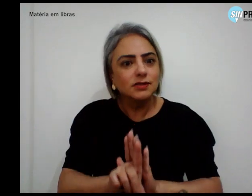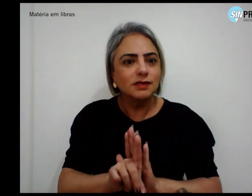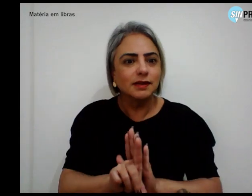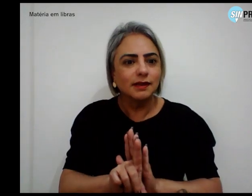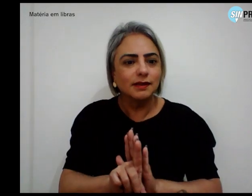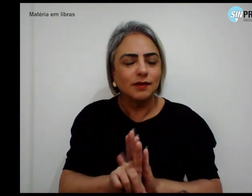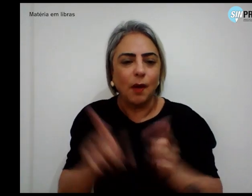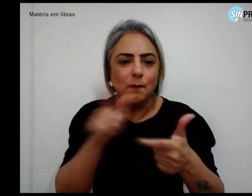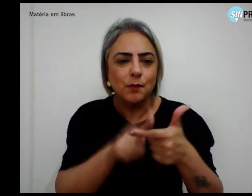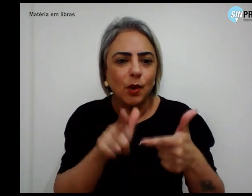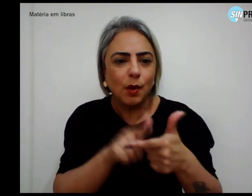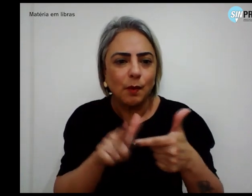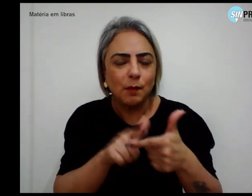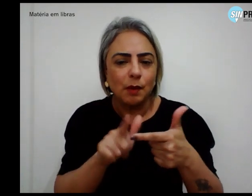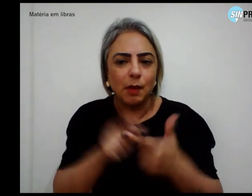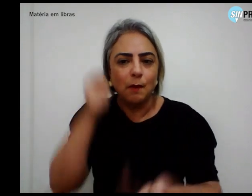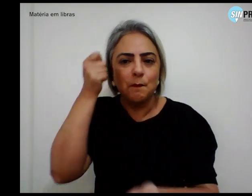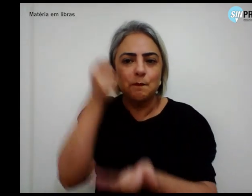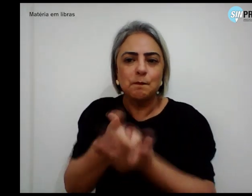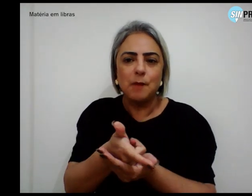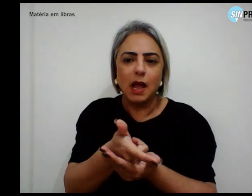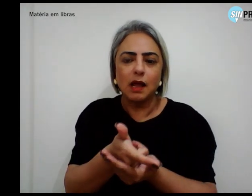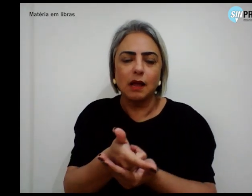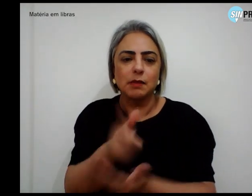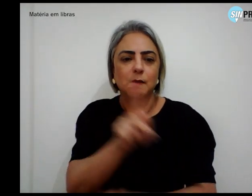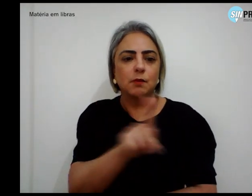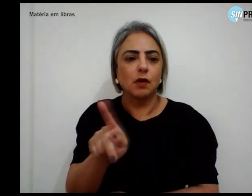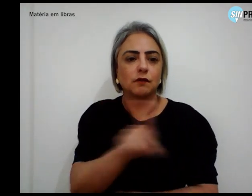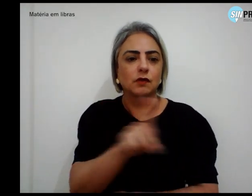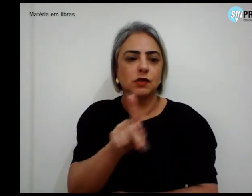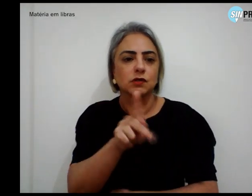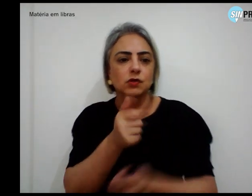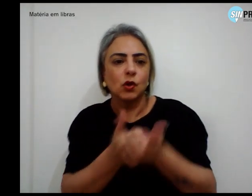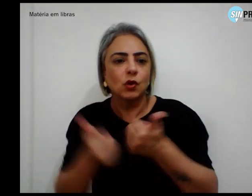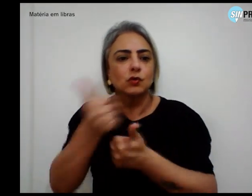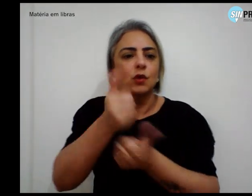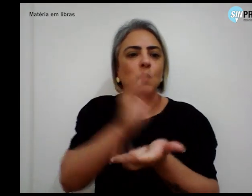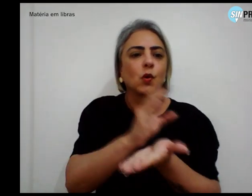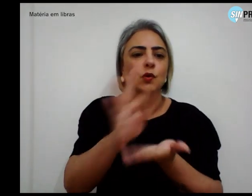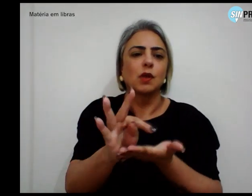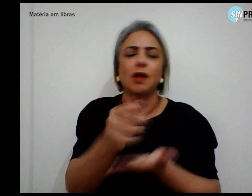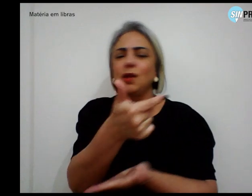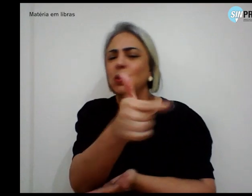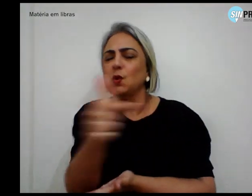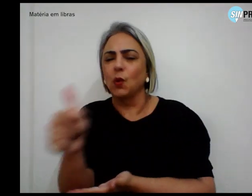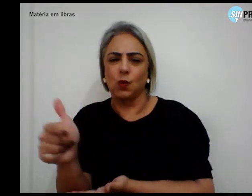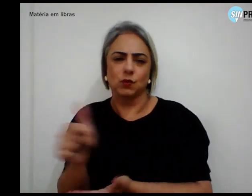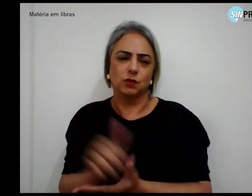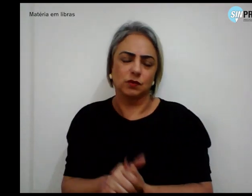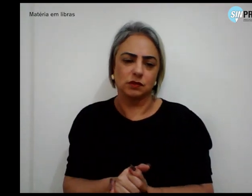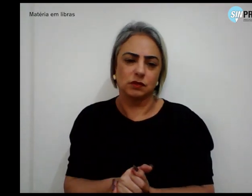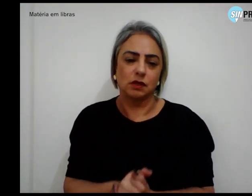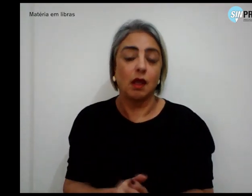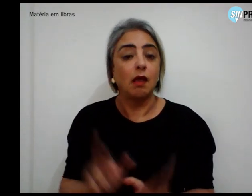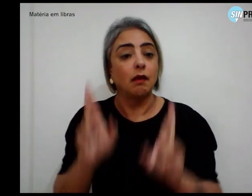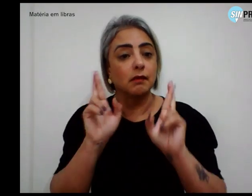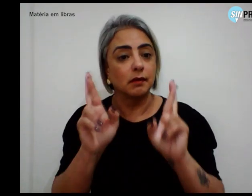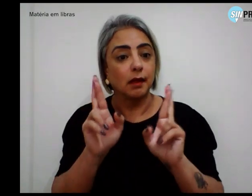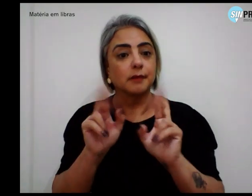problemas com o pagamento de professores substitutos, entre outros. Graças ao sistema